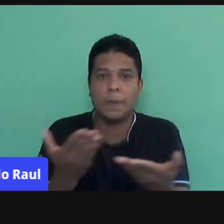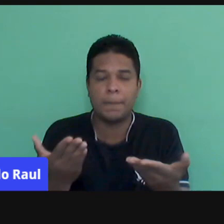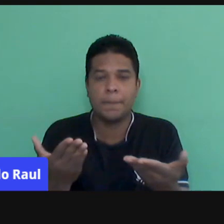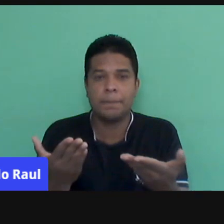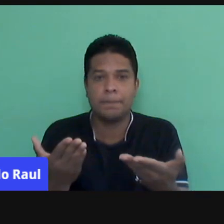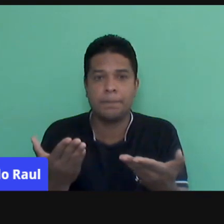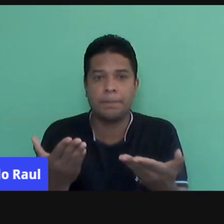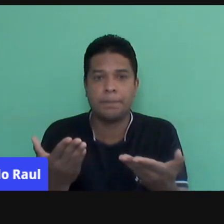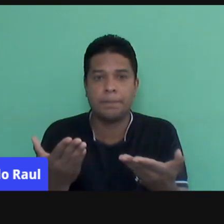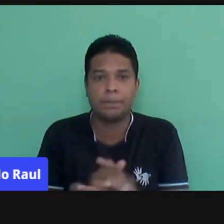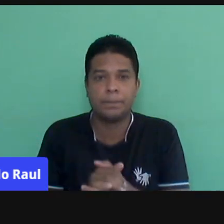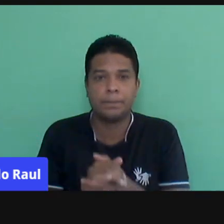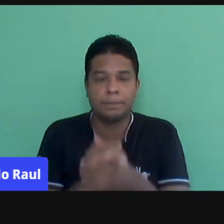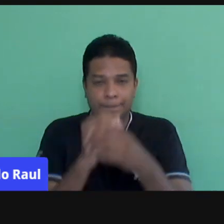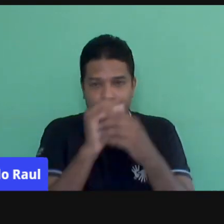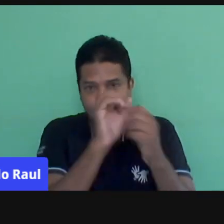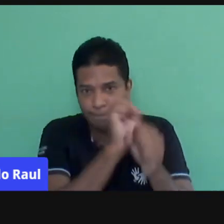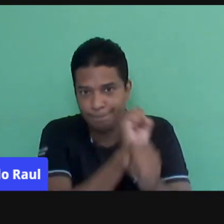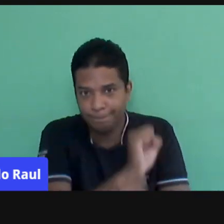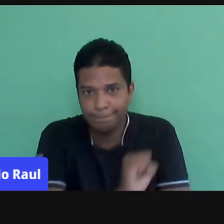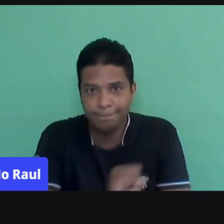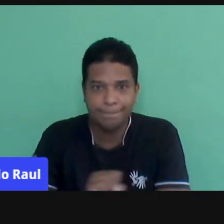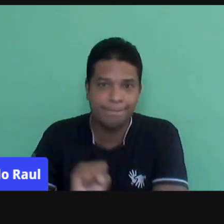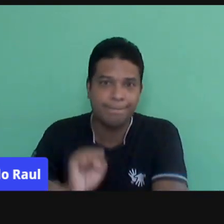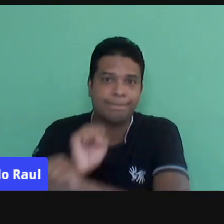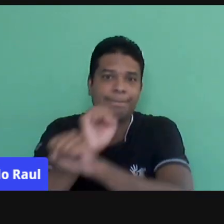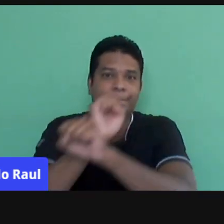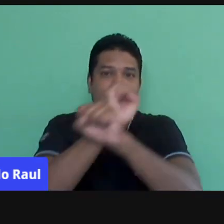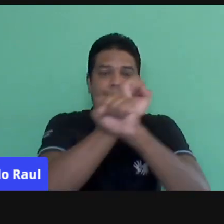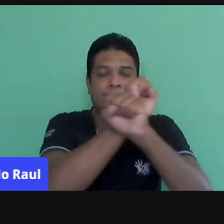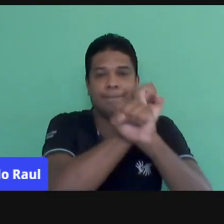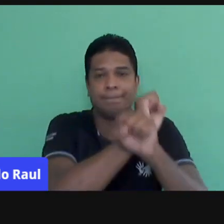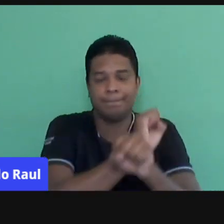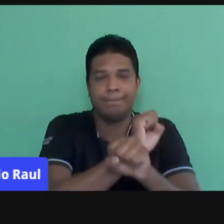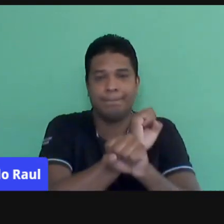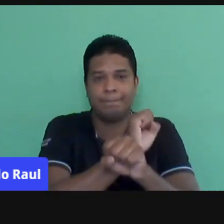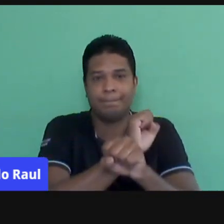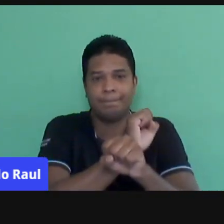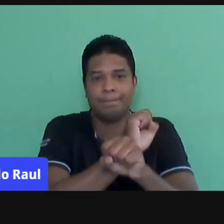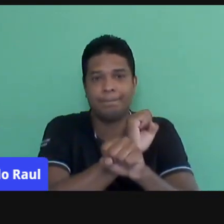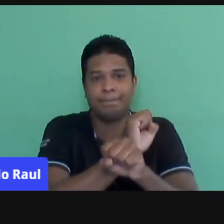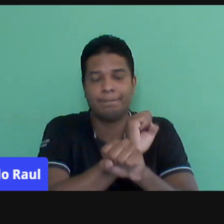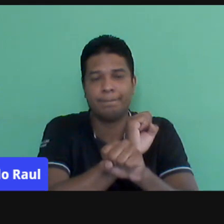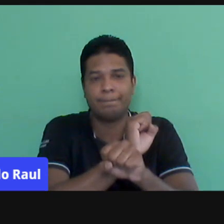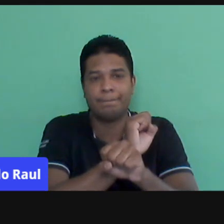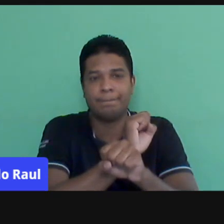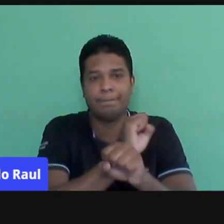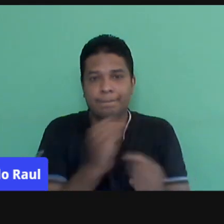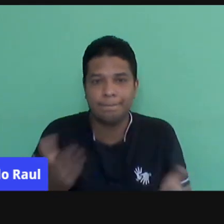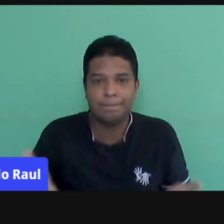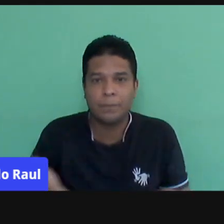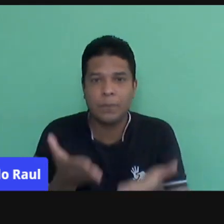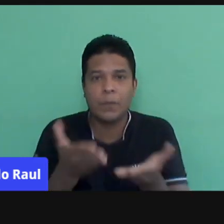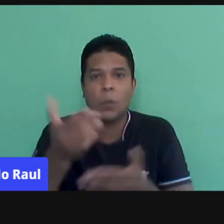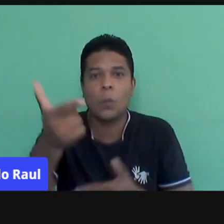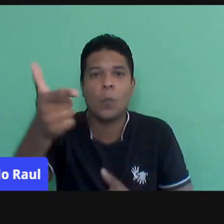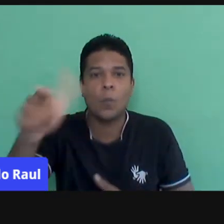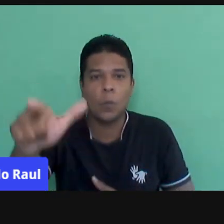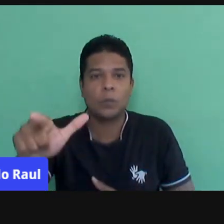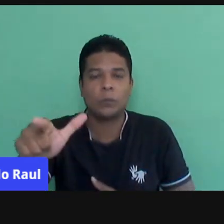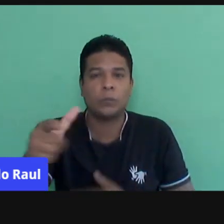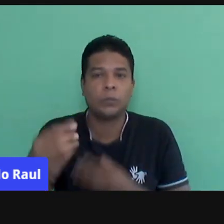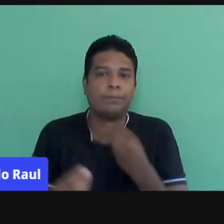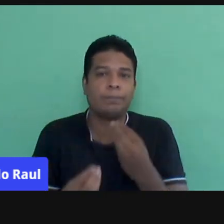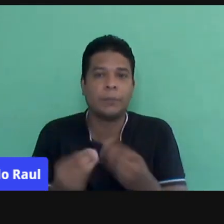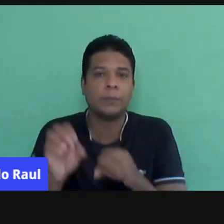para esperançar, né? Esperançar no sentido de buscar outras formas, outros